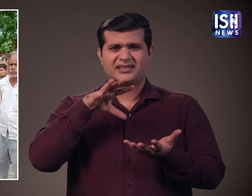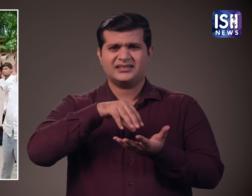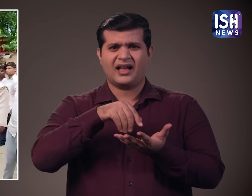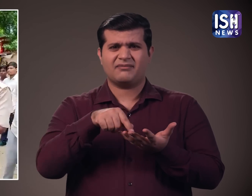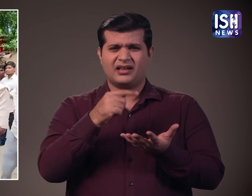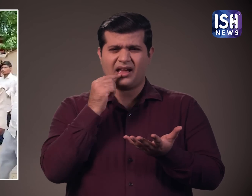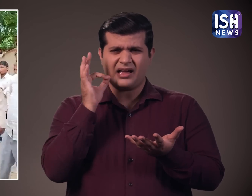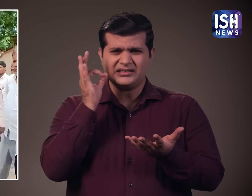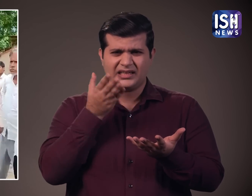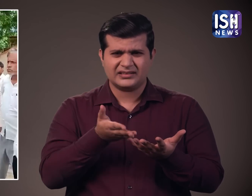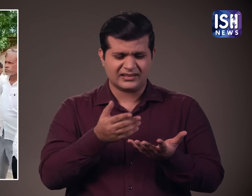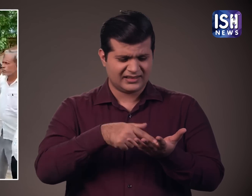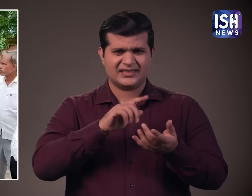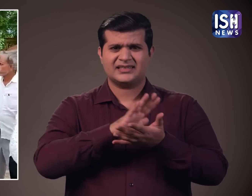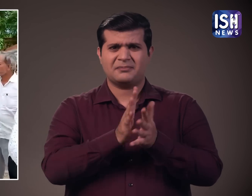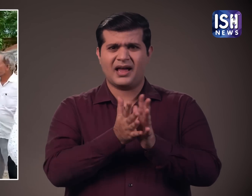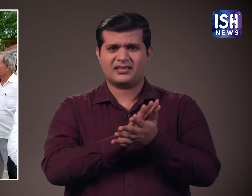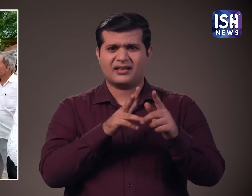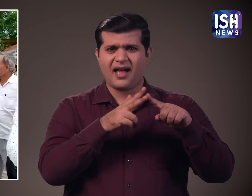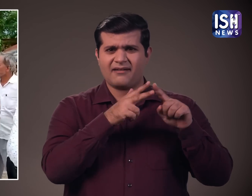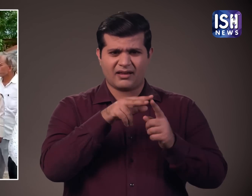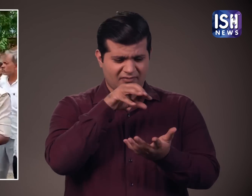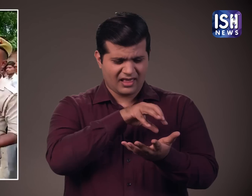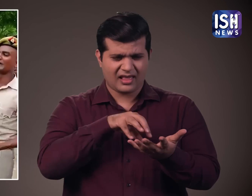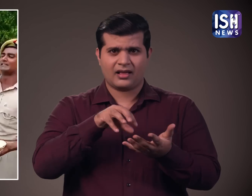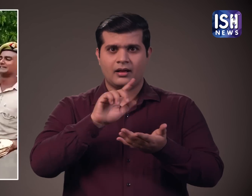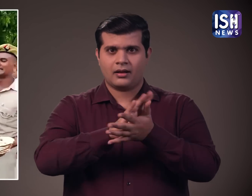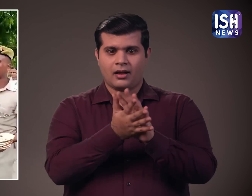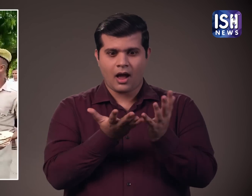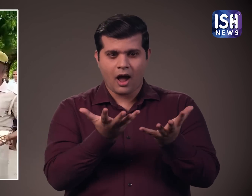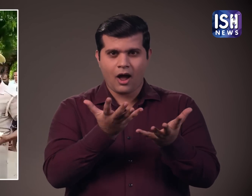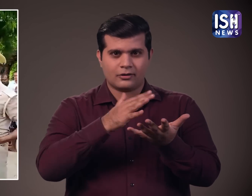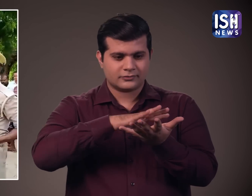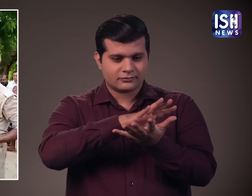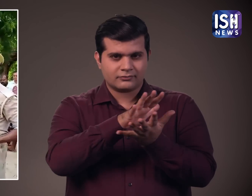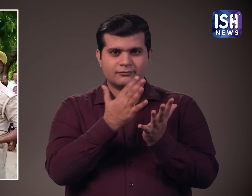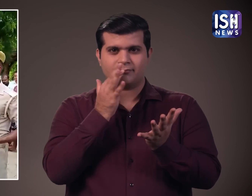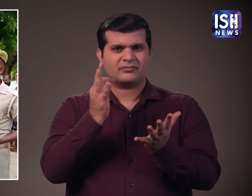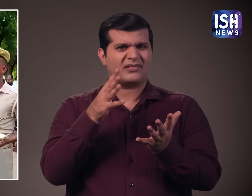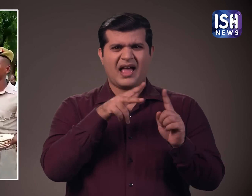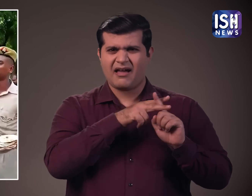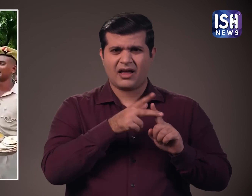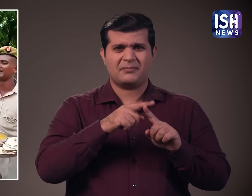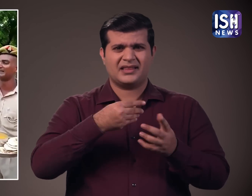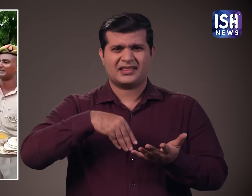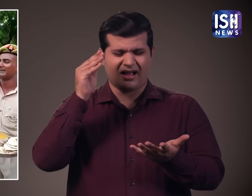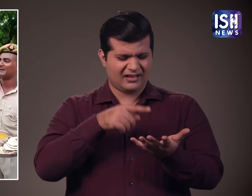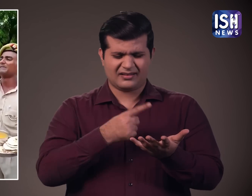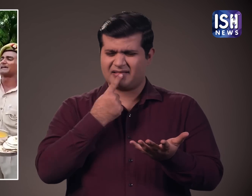रोटी आधी पकी हुई है रोटी अध पकी है डाल, स्वाधीन और